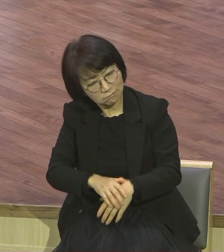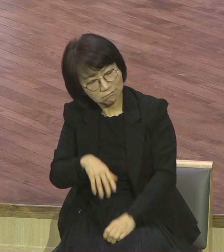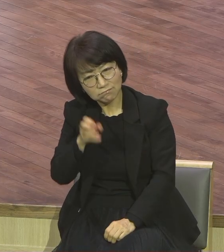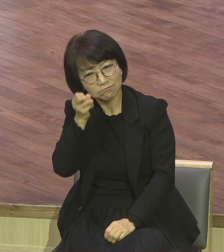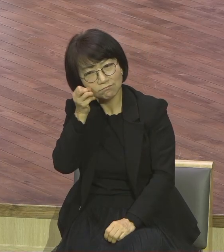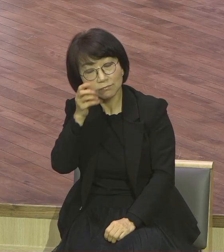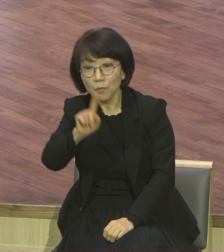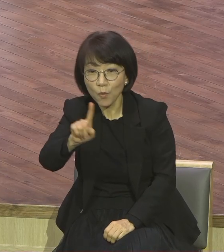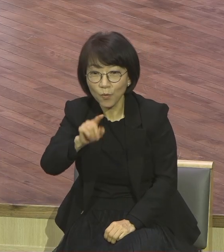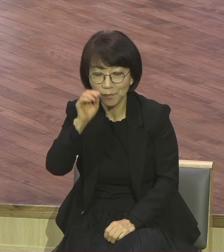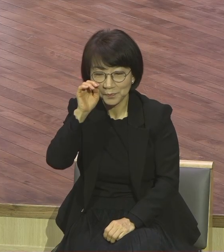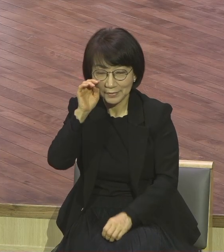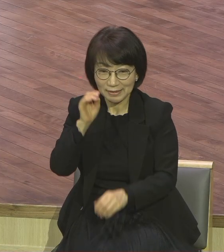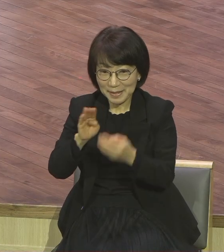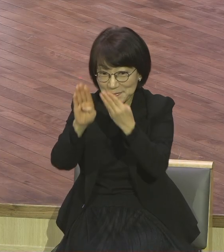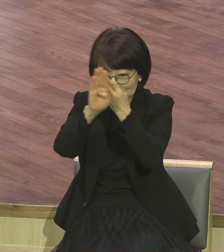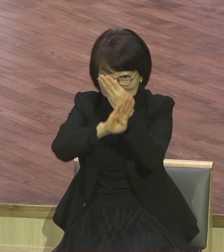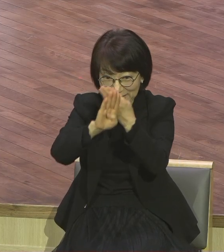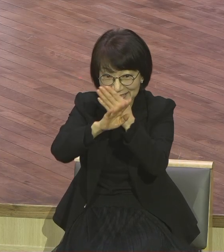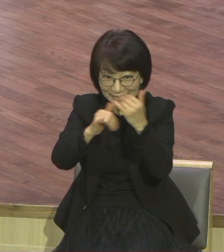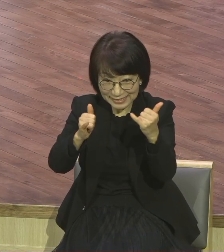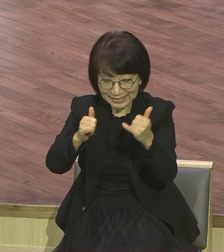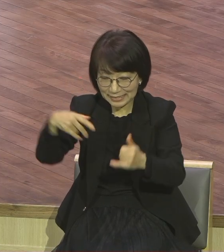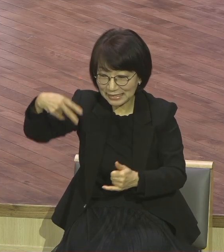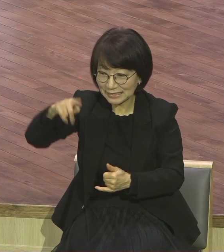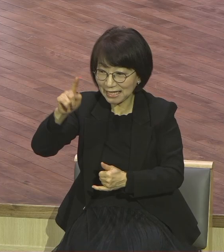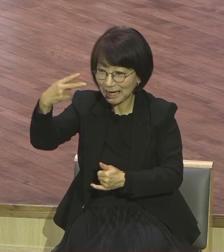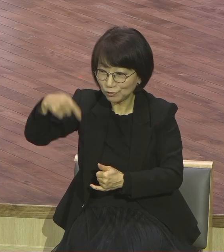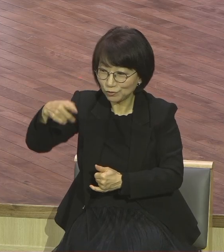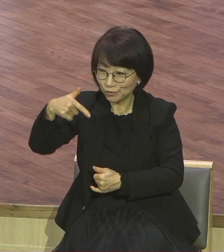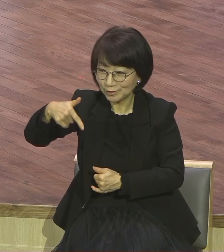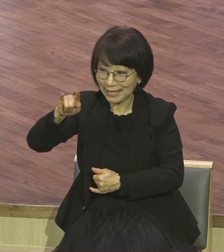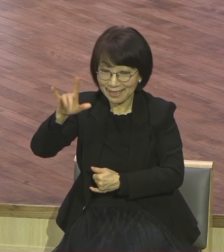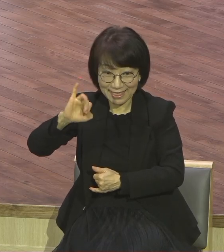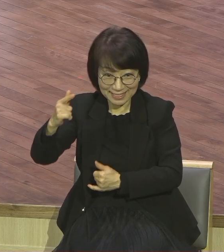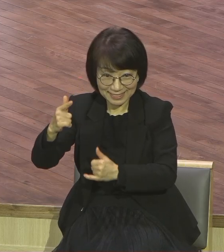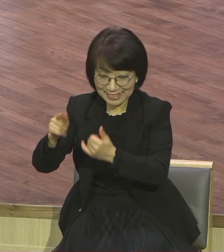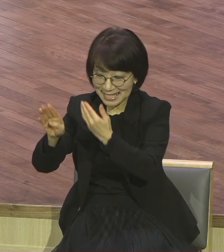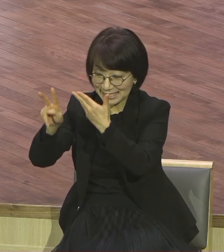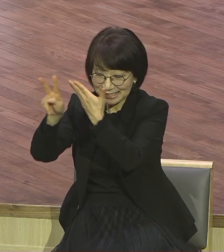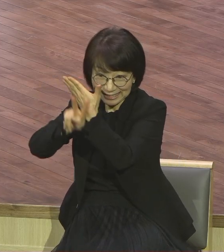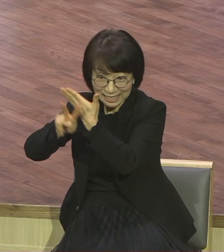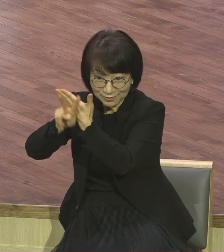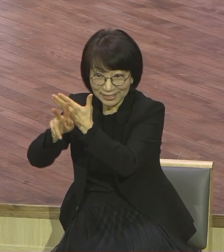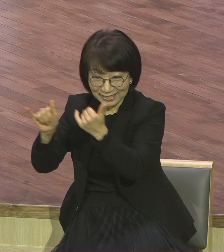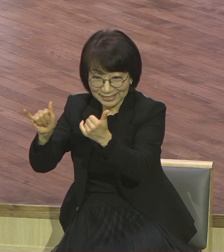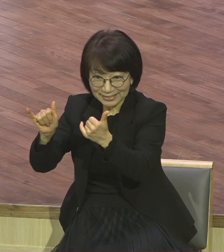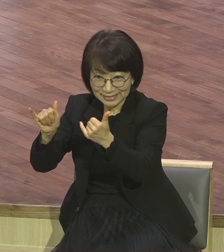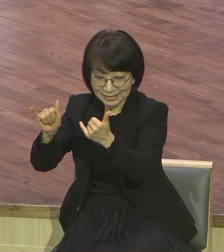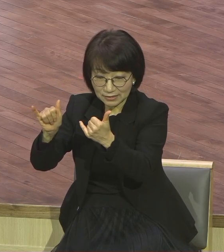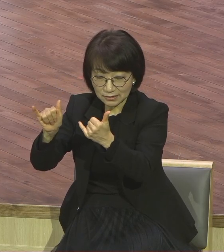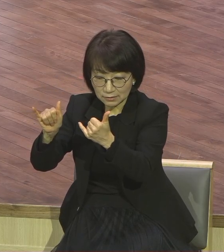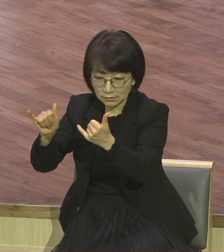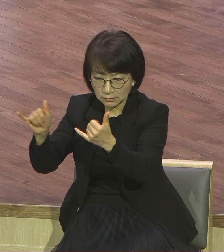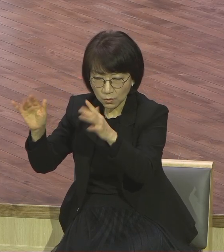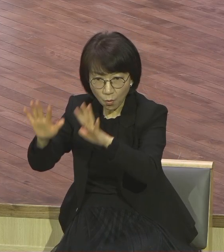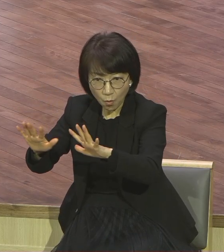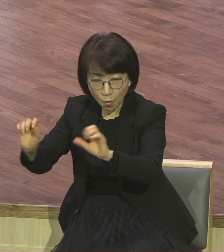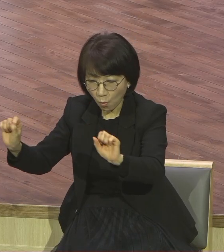뭐냐. 바리샘과 사두견들은 사실 함께하는 것 자체가 있을 수